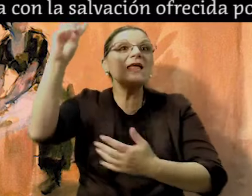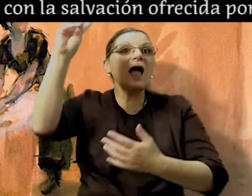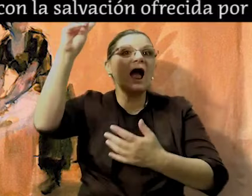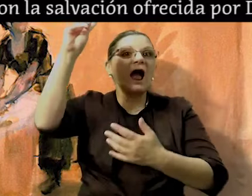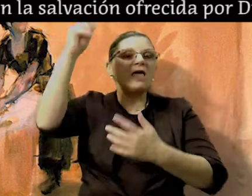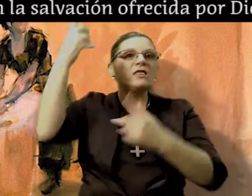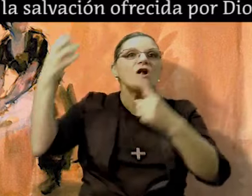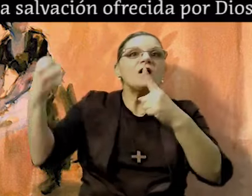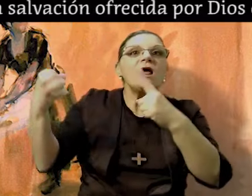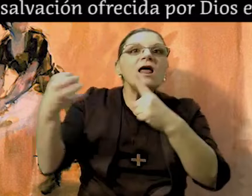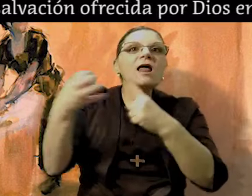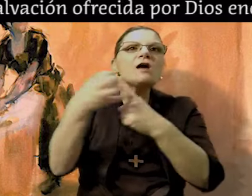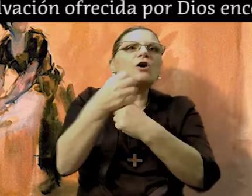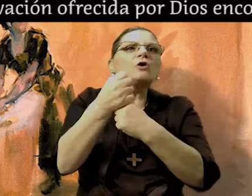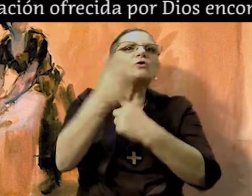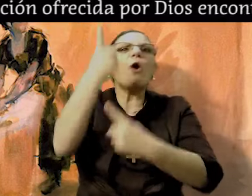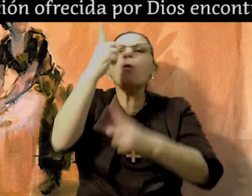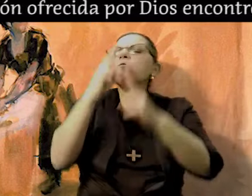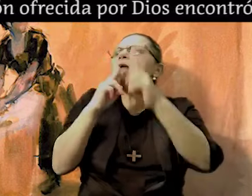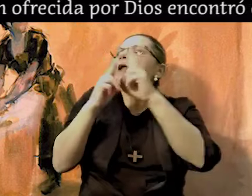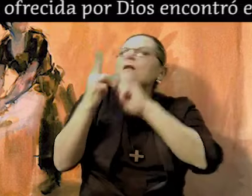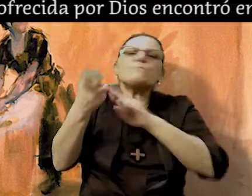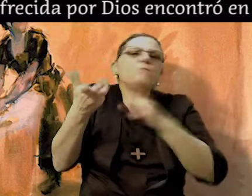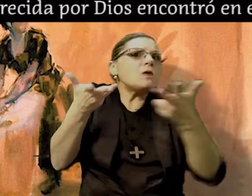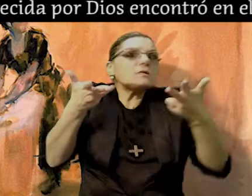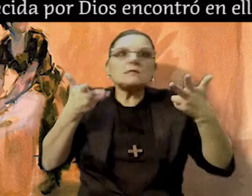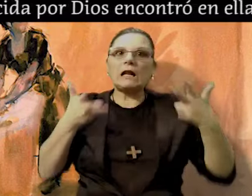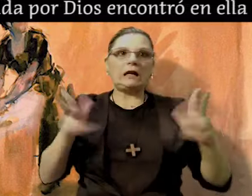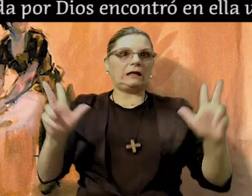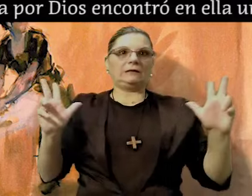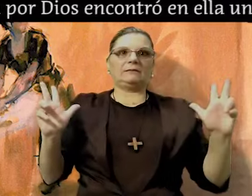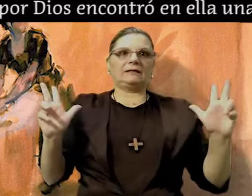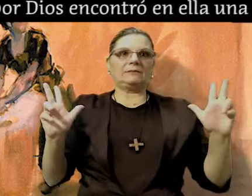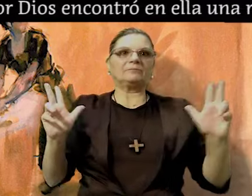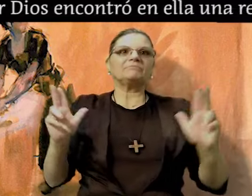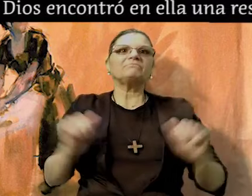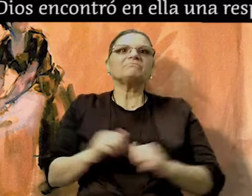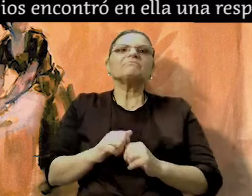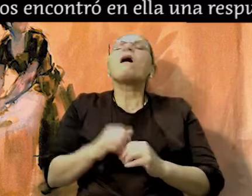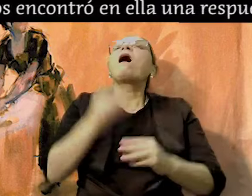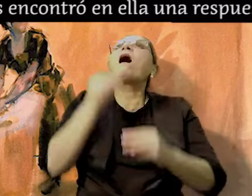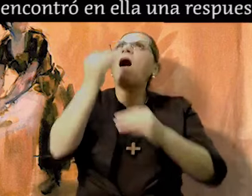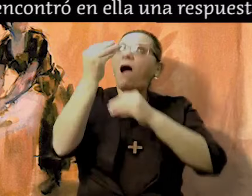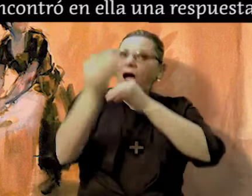encontró en ella una respuesta libre.